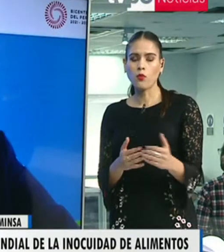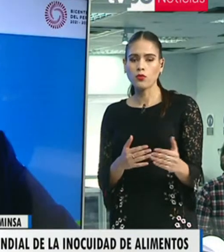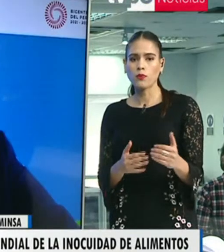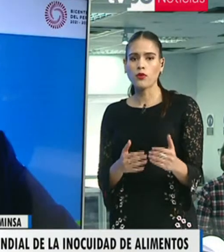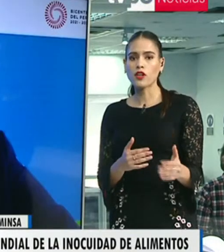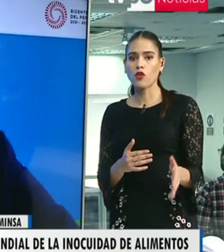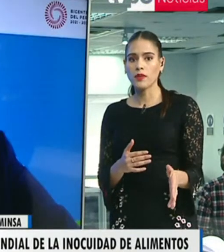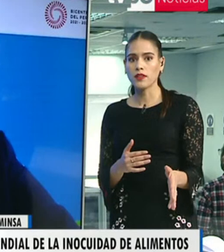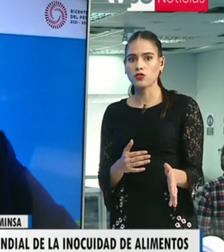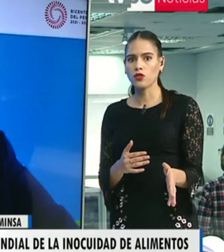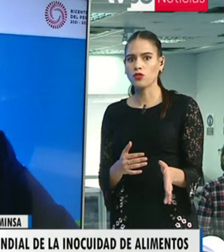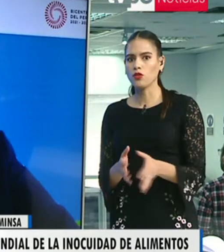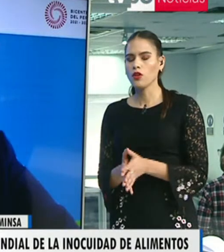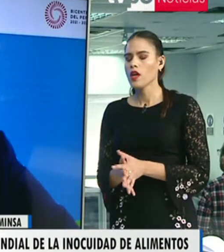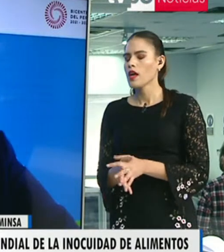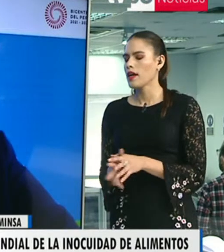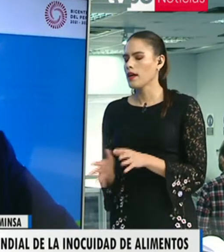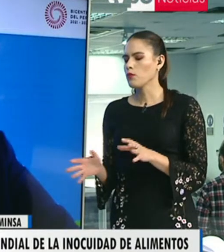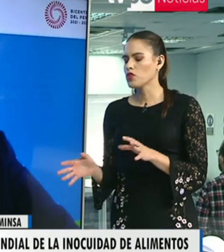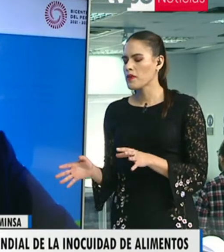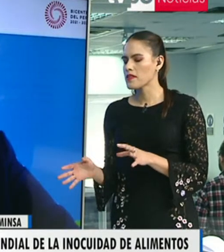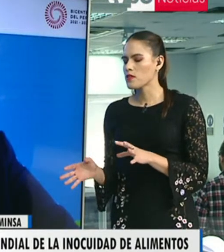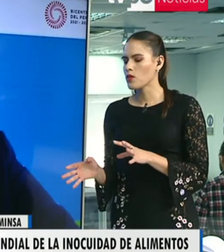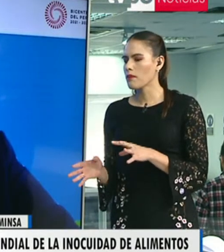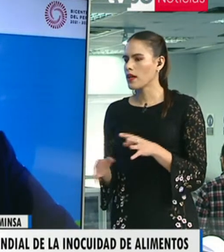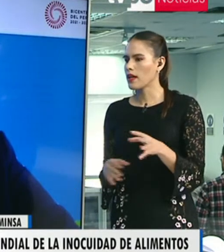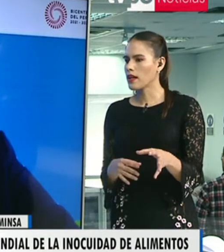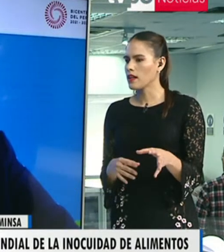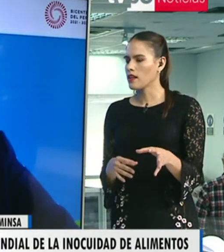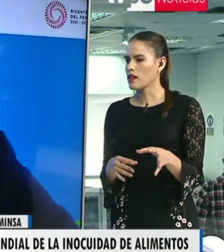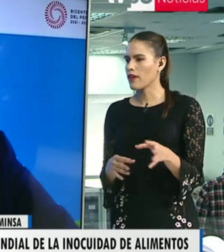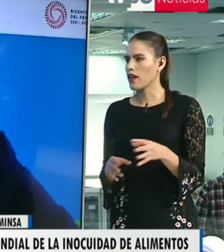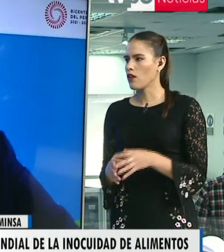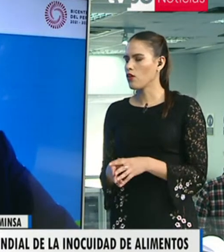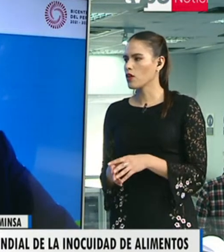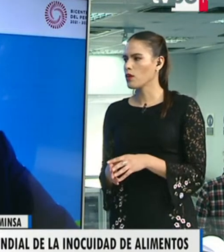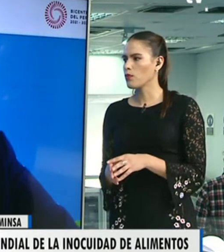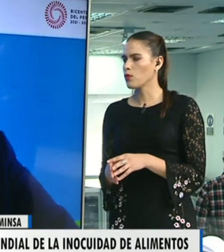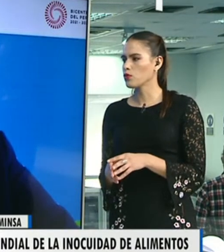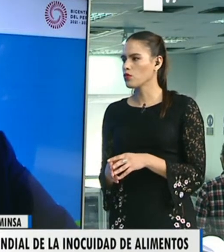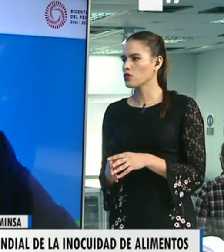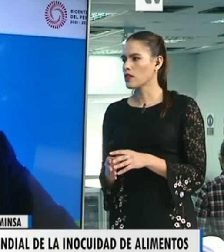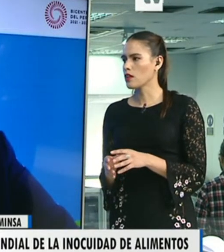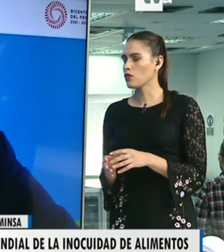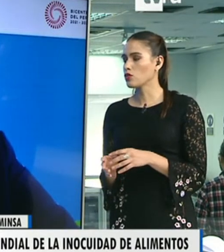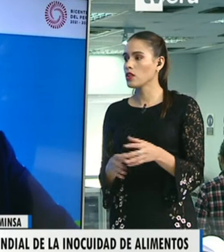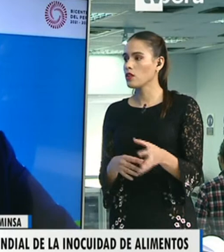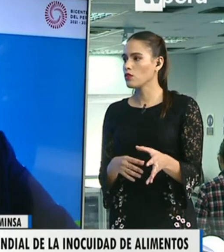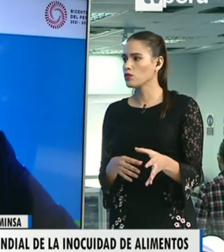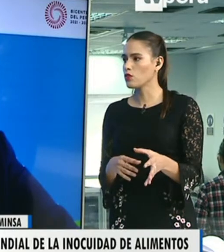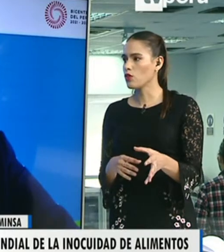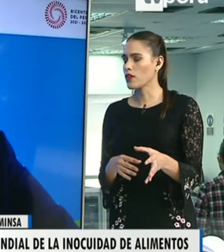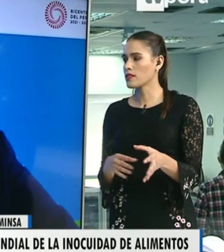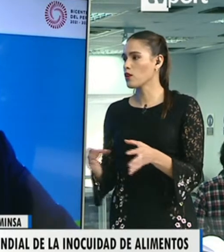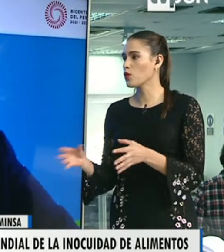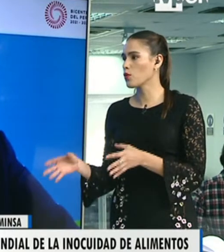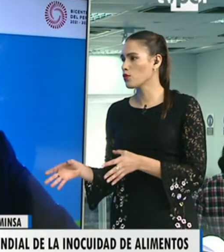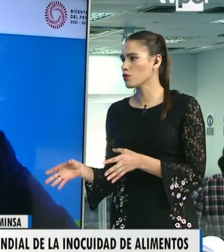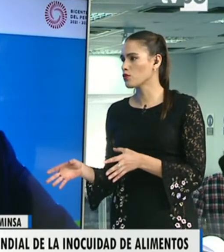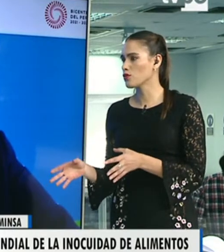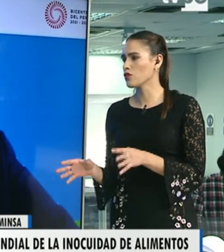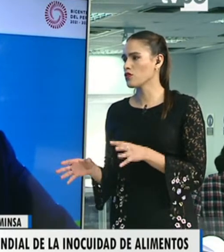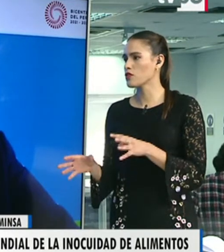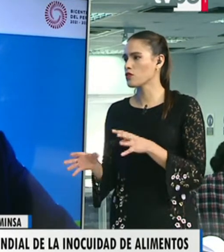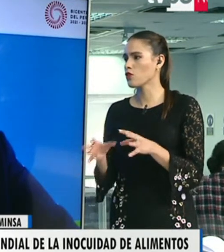quede ya también como un tipo de recomendación, ¿no? Muchas veces se suelen mezclar en el refrigerador productos que están cocidos con los que están